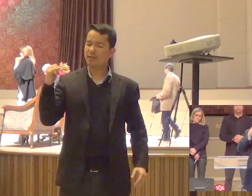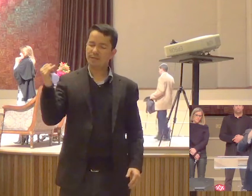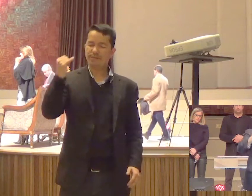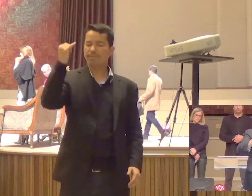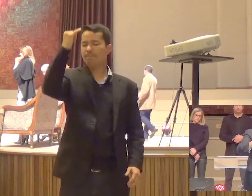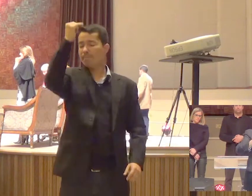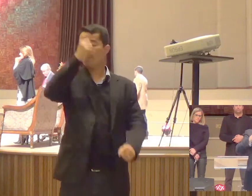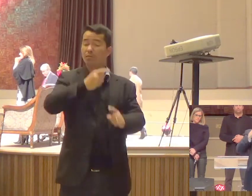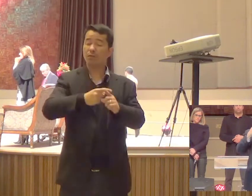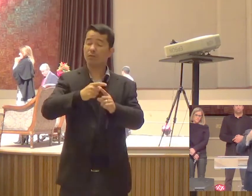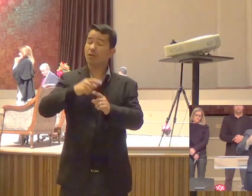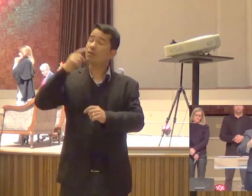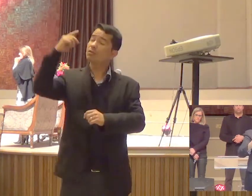tempo Eles não expiram